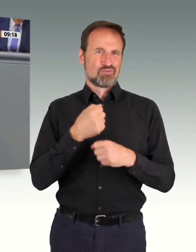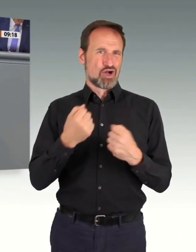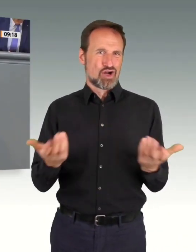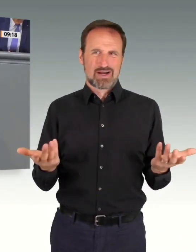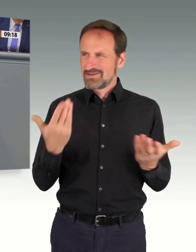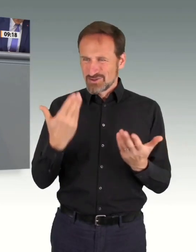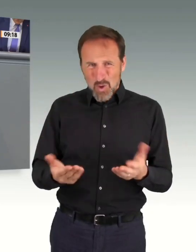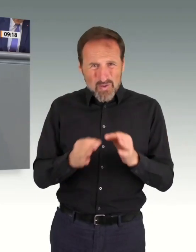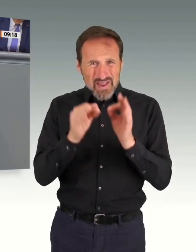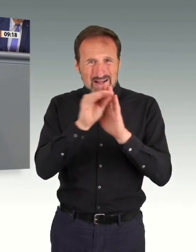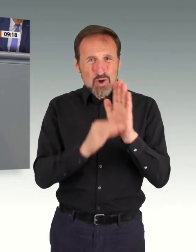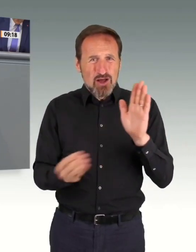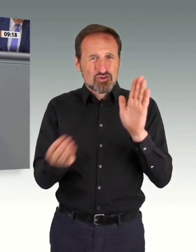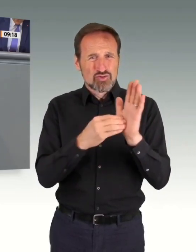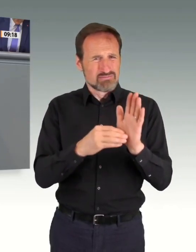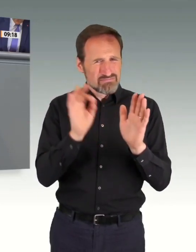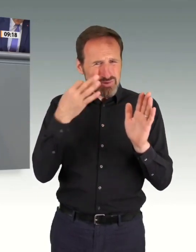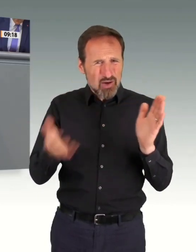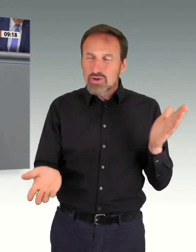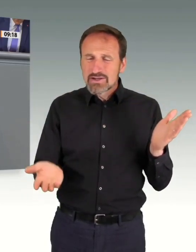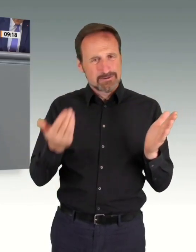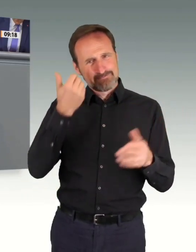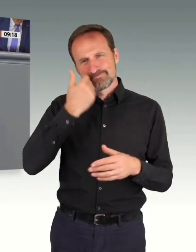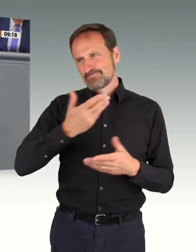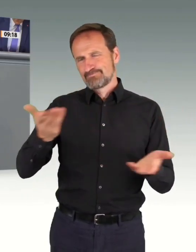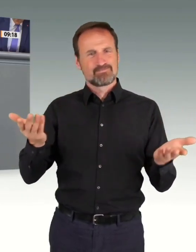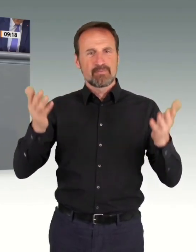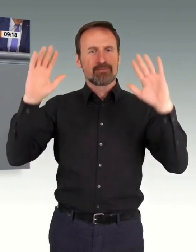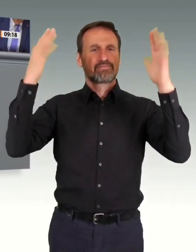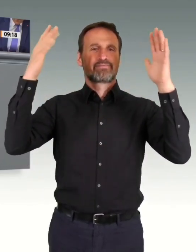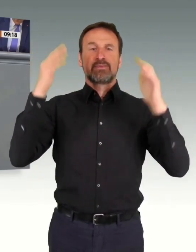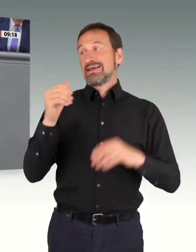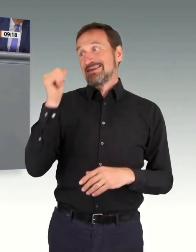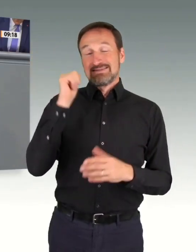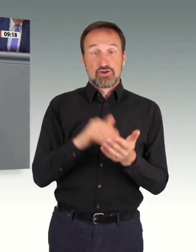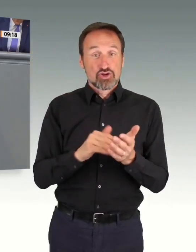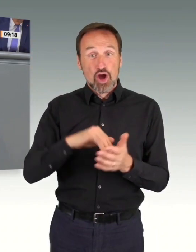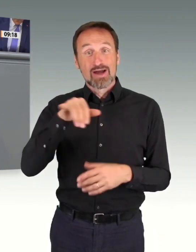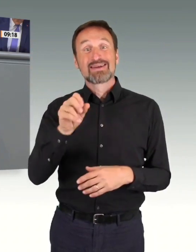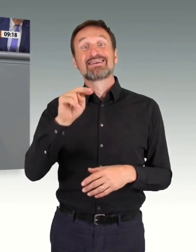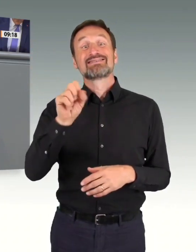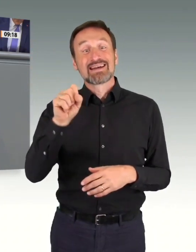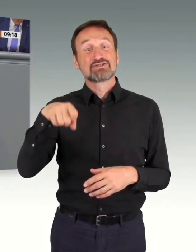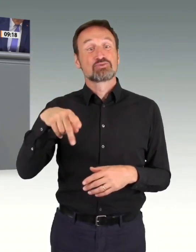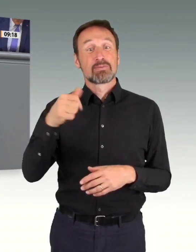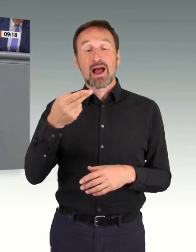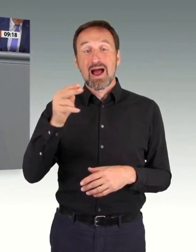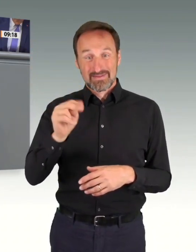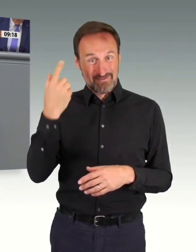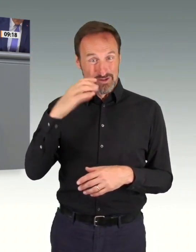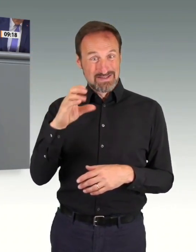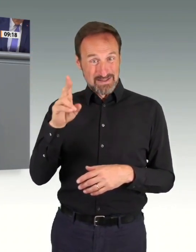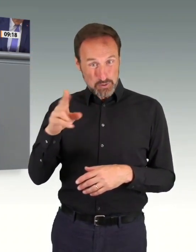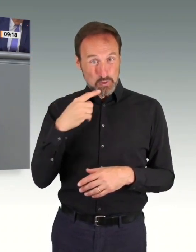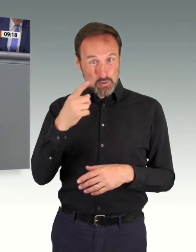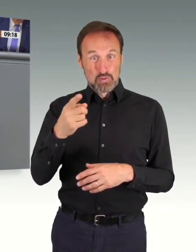dies genauso. Wörtlich sagte er im Fernsehen, dieses Gesetz gehört in die Tonne. Es sei ein Entwurf, der das Papier nicht wert